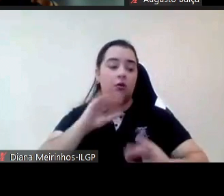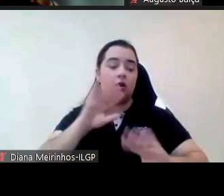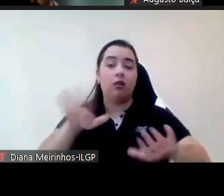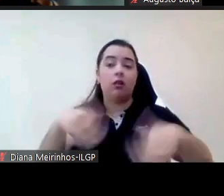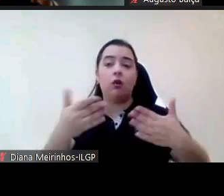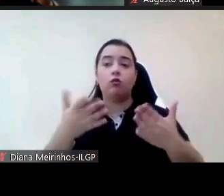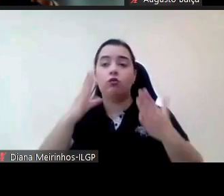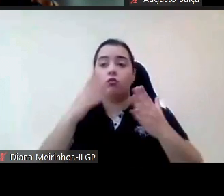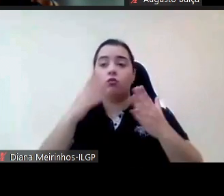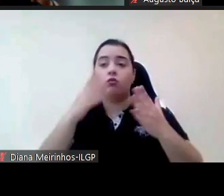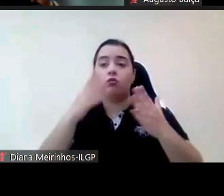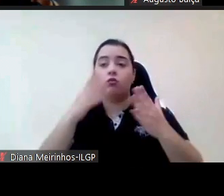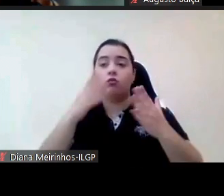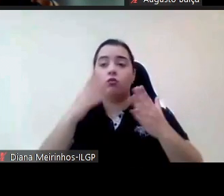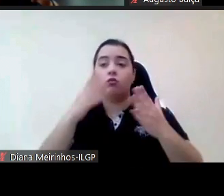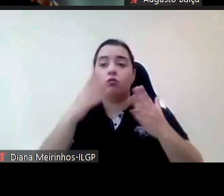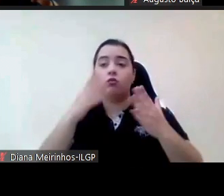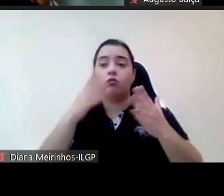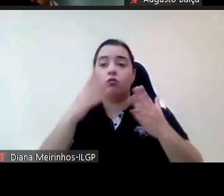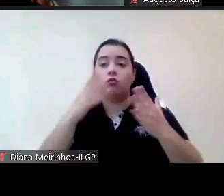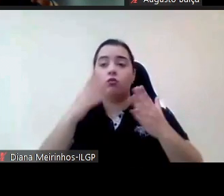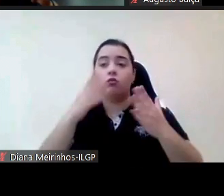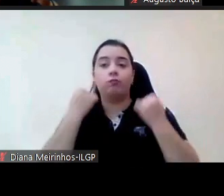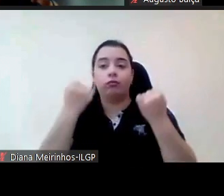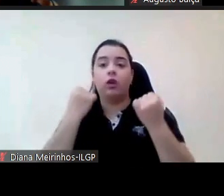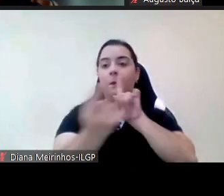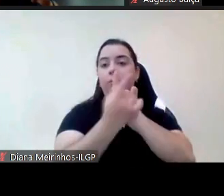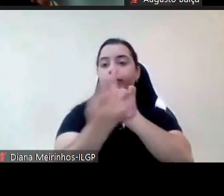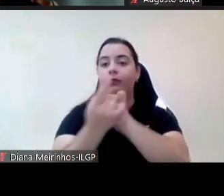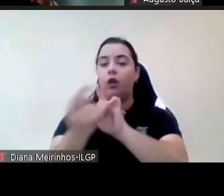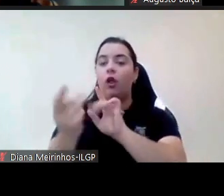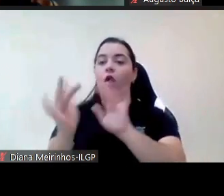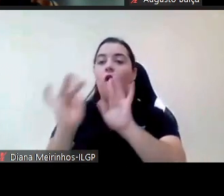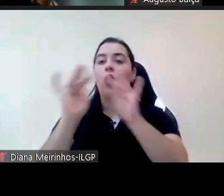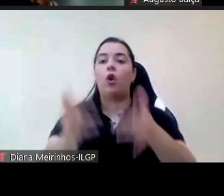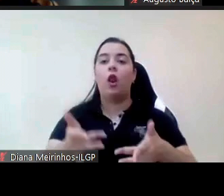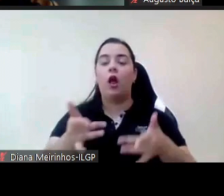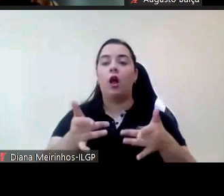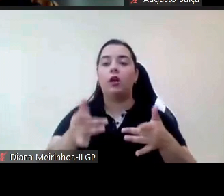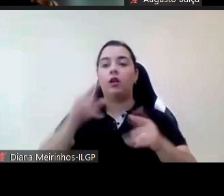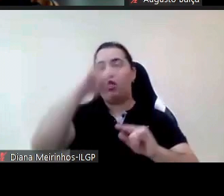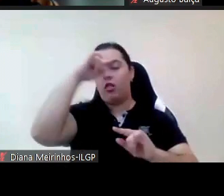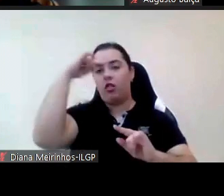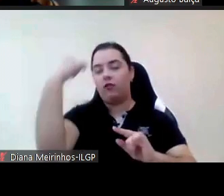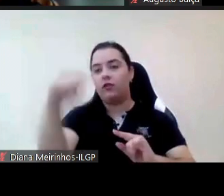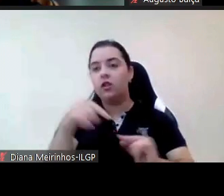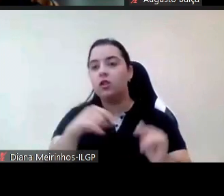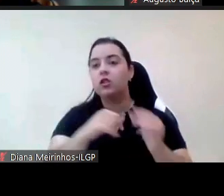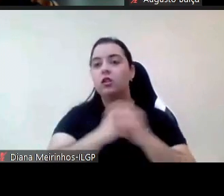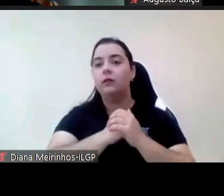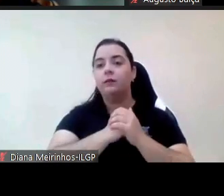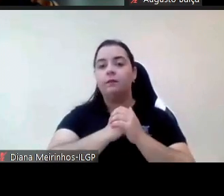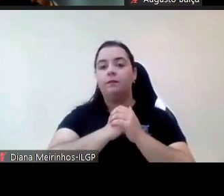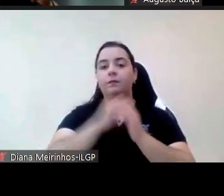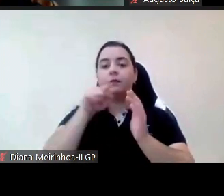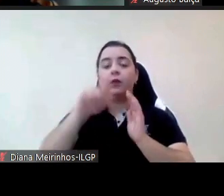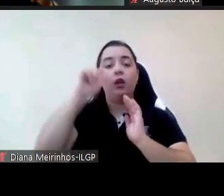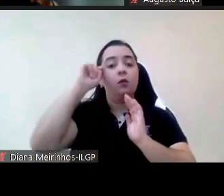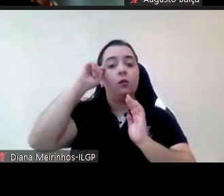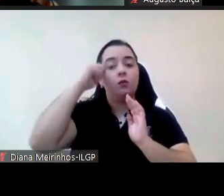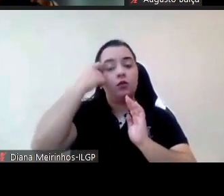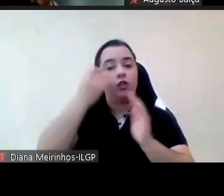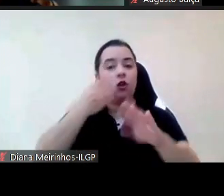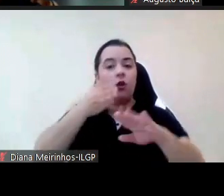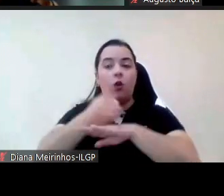de uma consulta médica também é muito difícil e portanto isso compromete depois o acesso aos